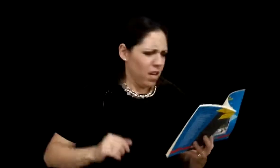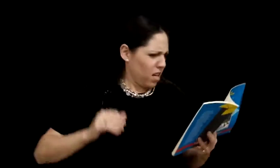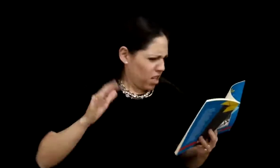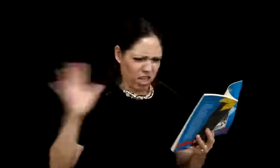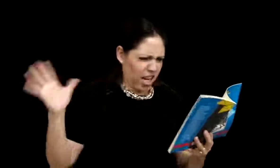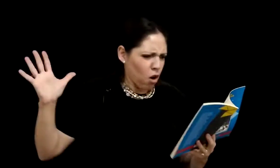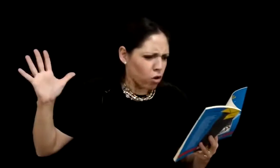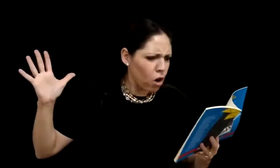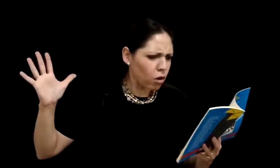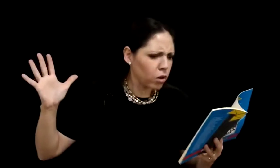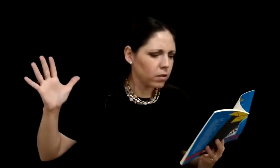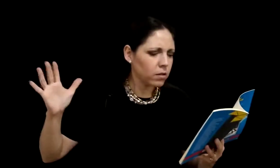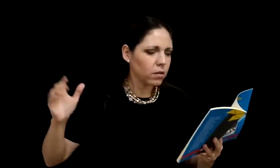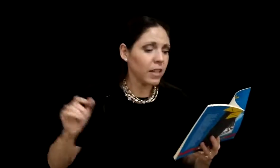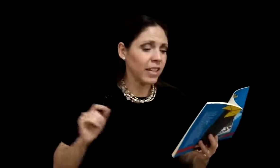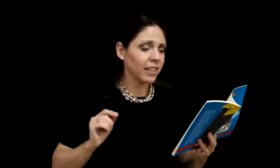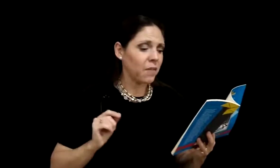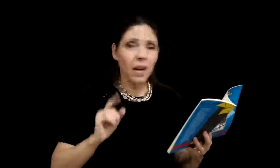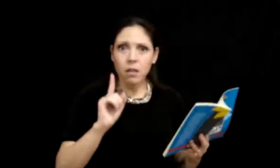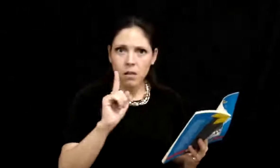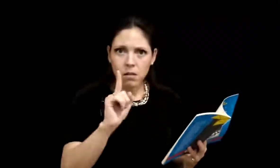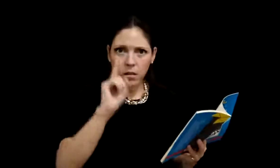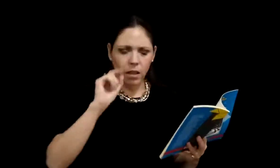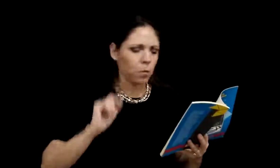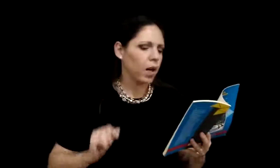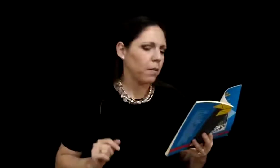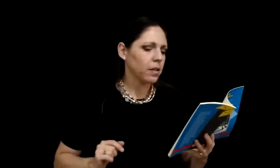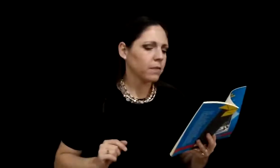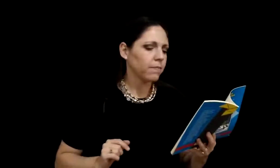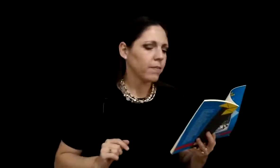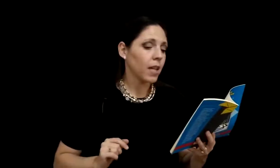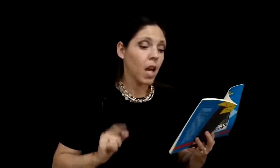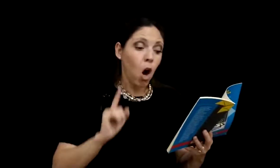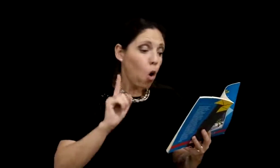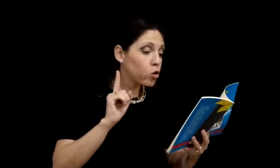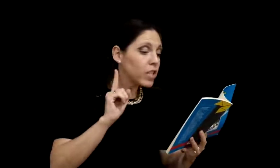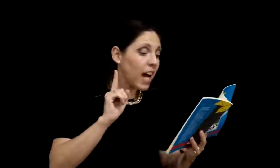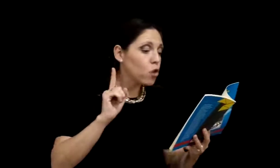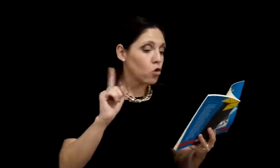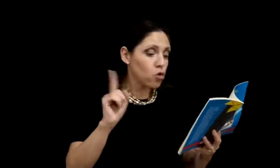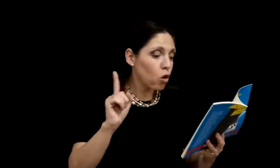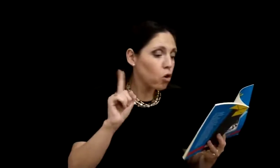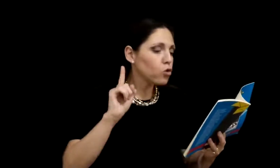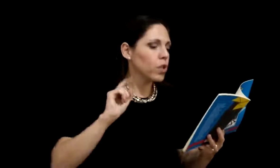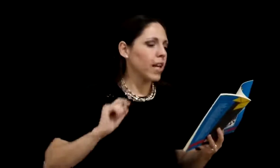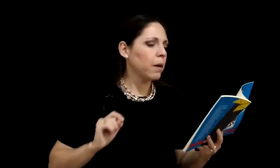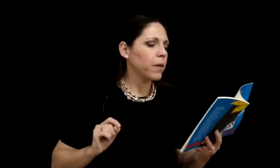¡Qué horror! Gritaba si te equivocabas. O si algo no lo consideraba